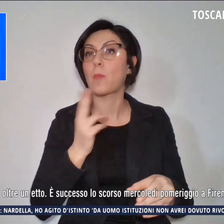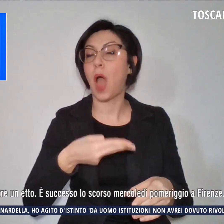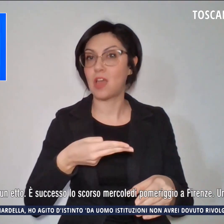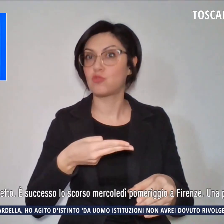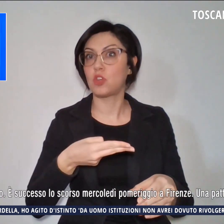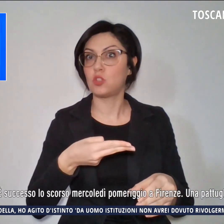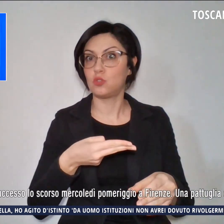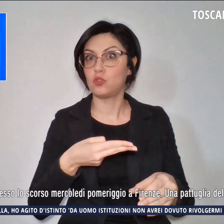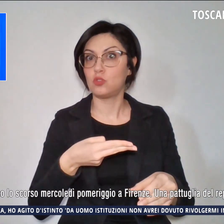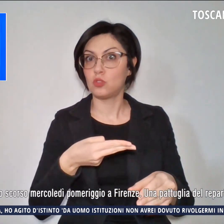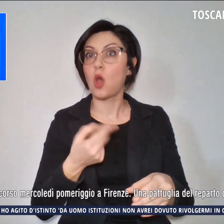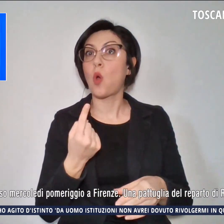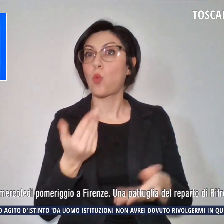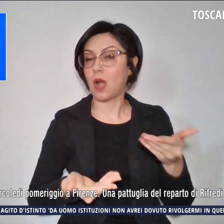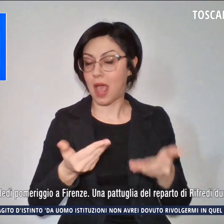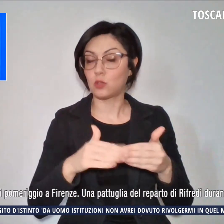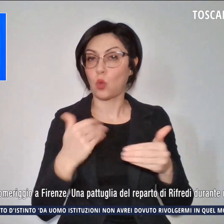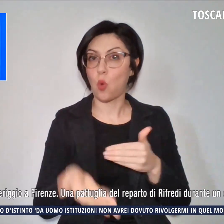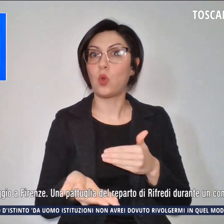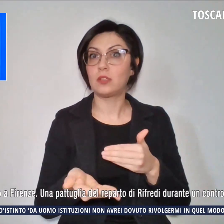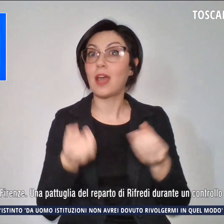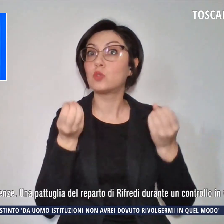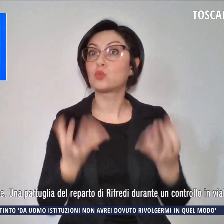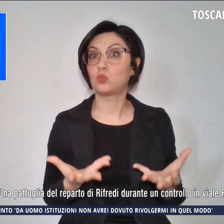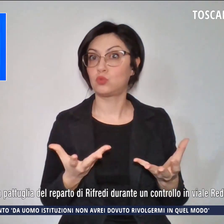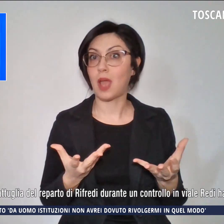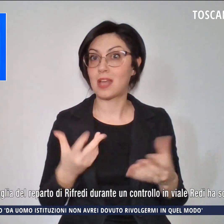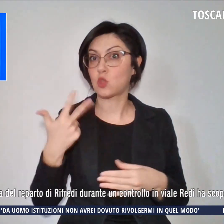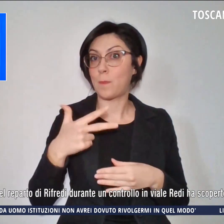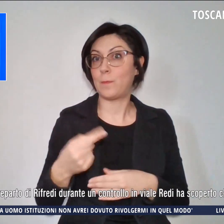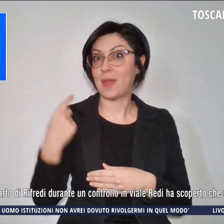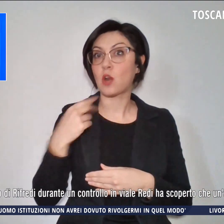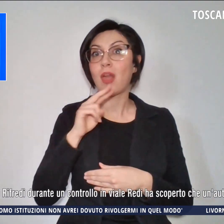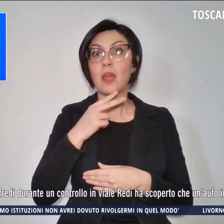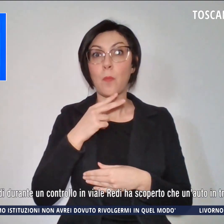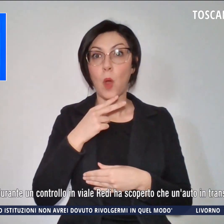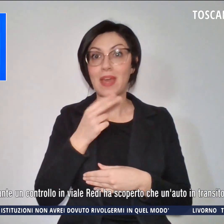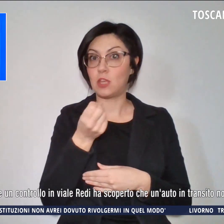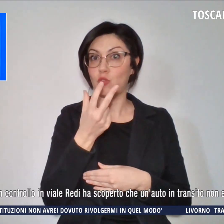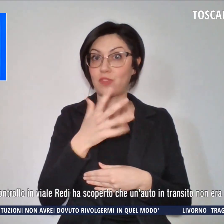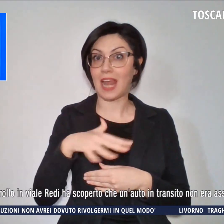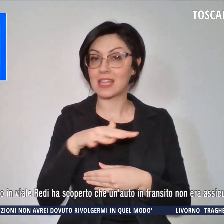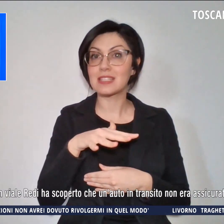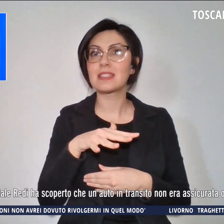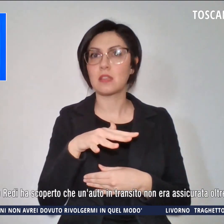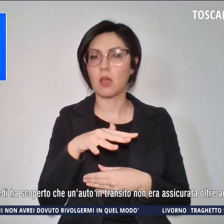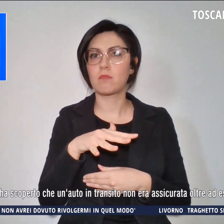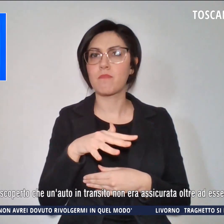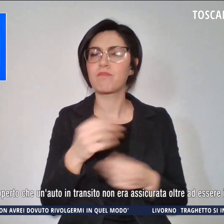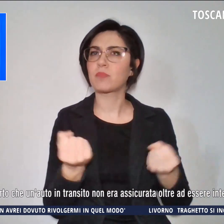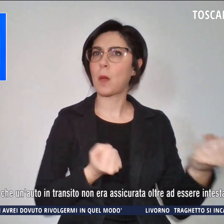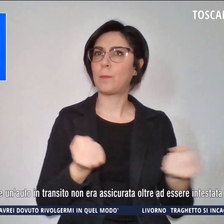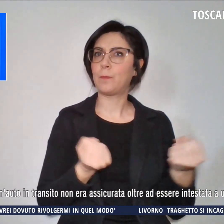Oltre un etto è successo lo scorso mercoledì pomeriggio a Firenze una pattuglia del